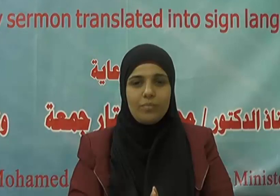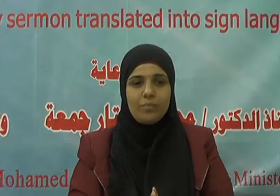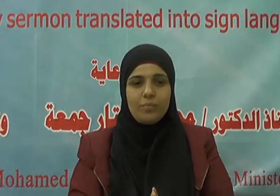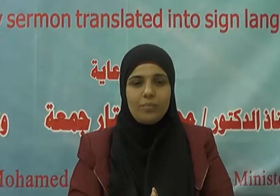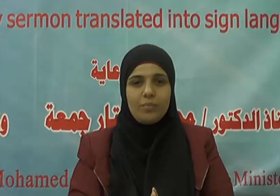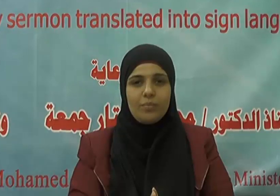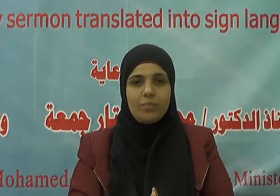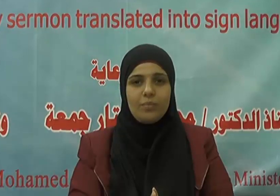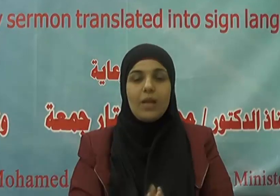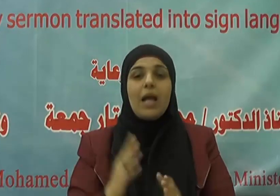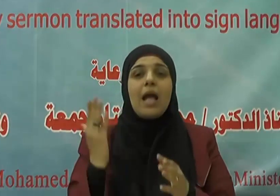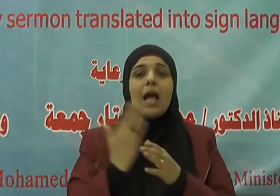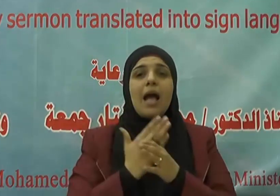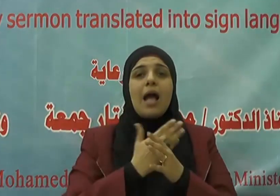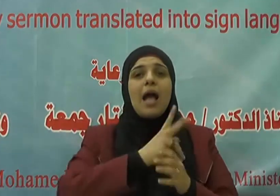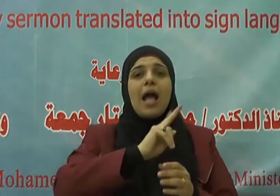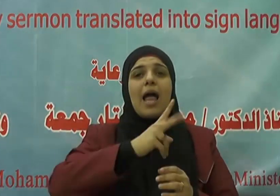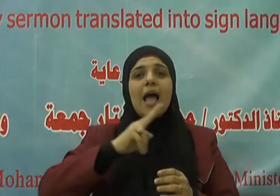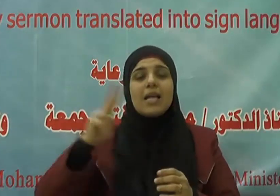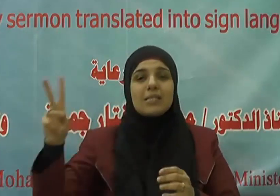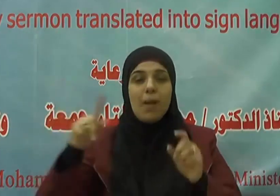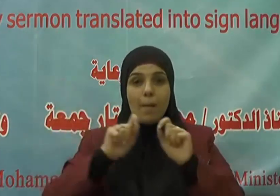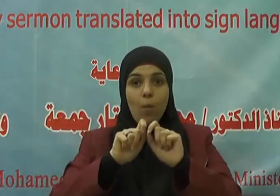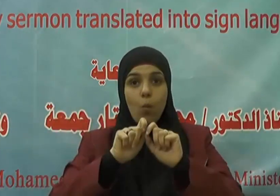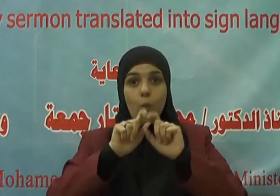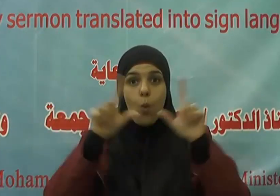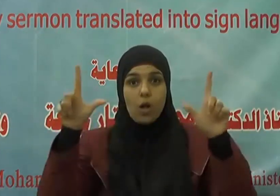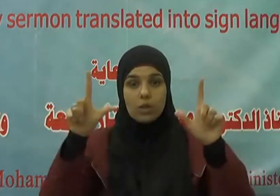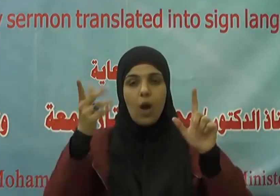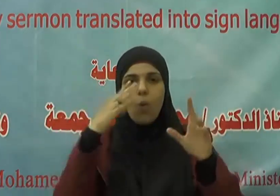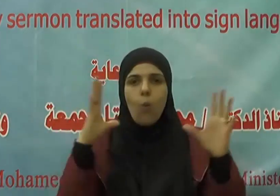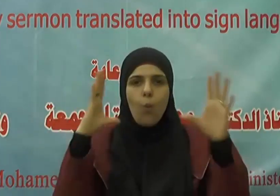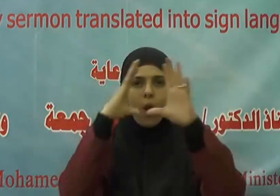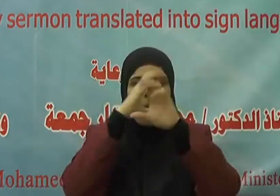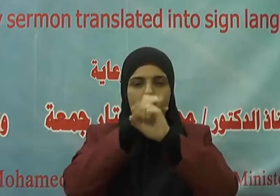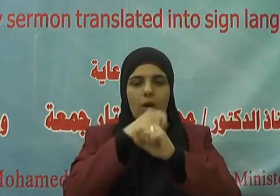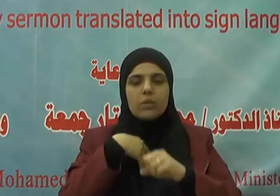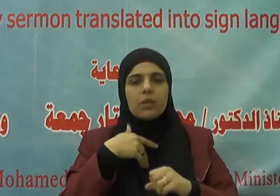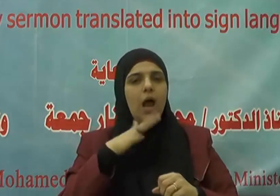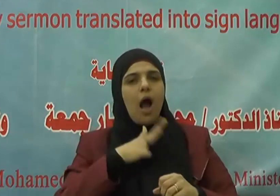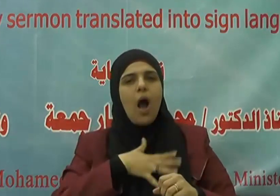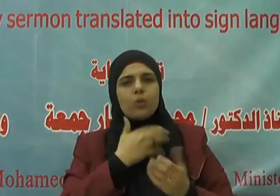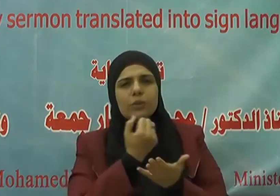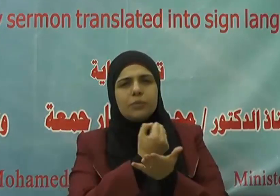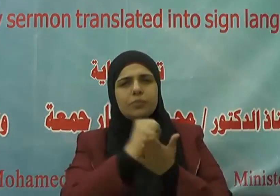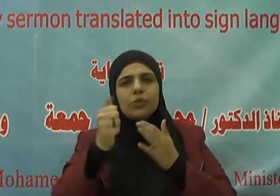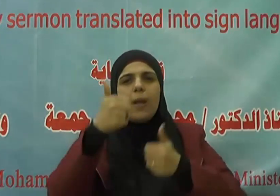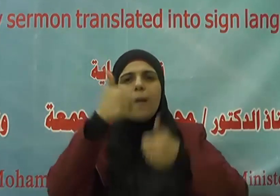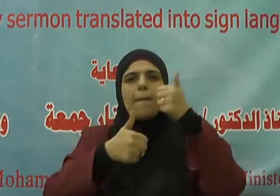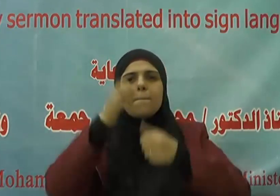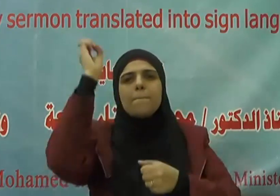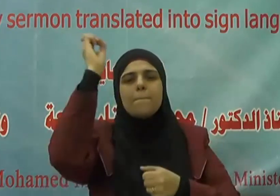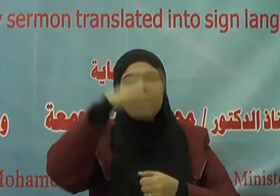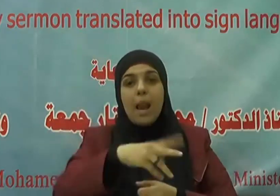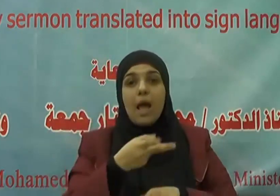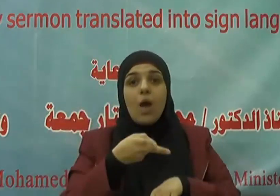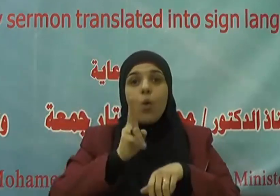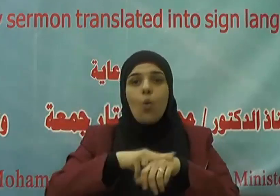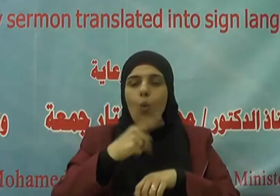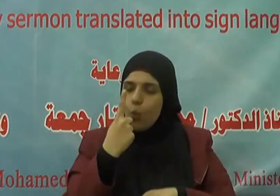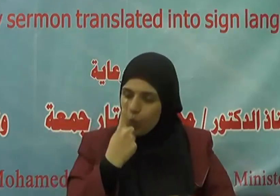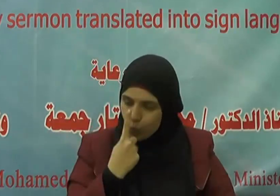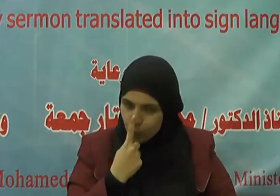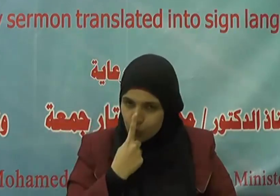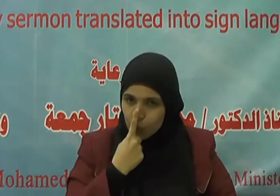الأسباب الظاهرة والباطنة لرفع البلاء ووجوب طاعة